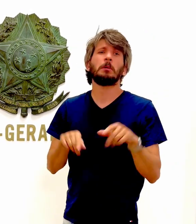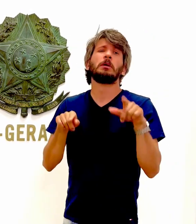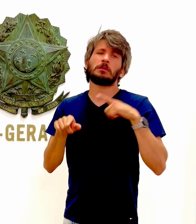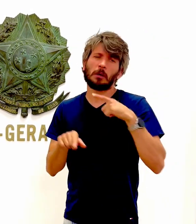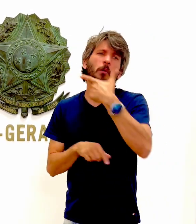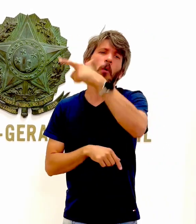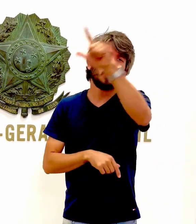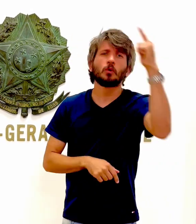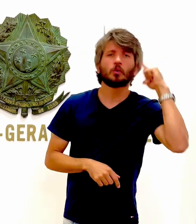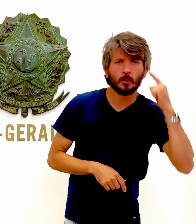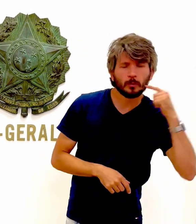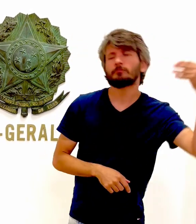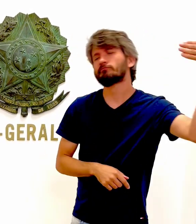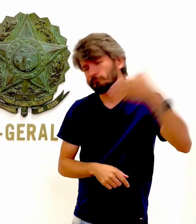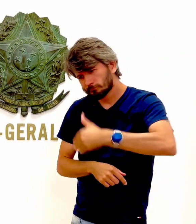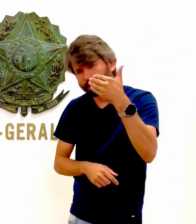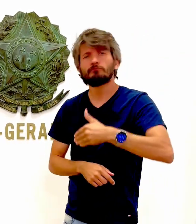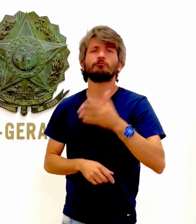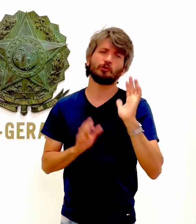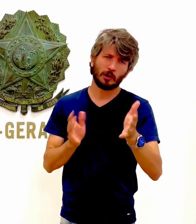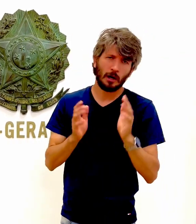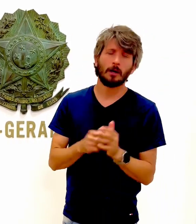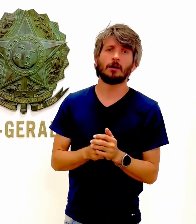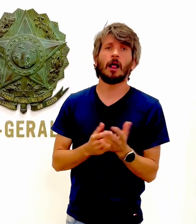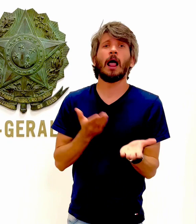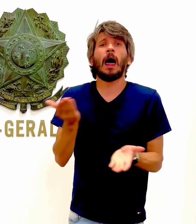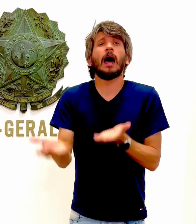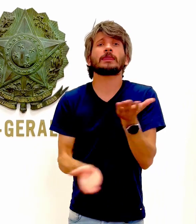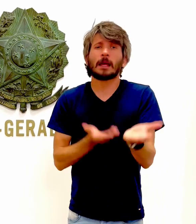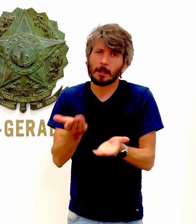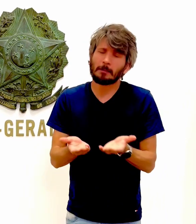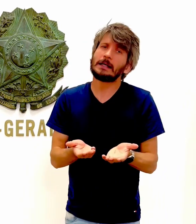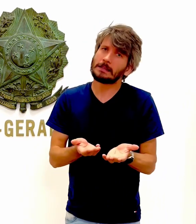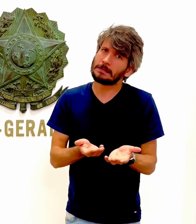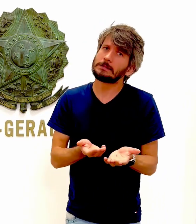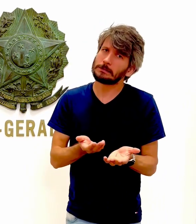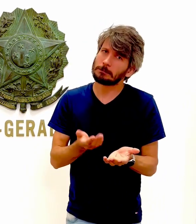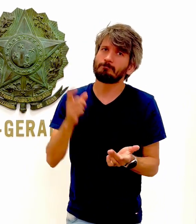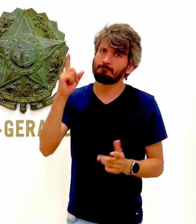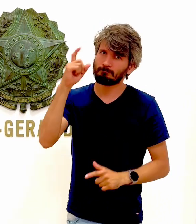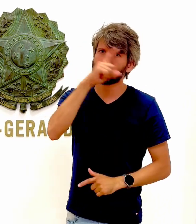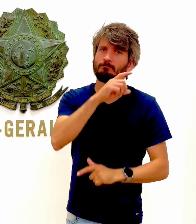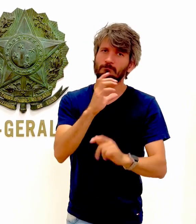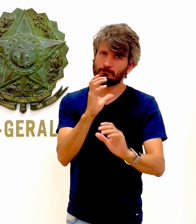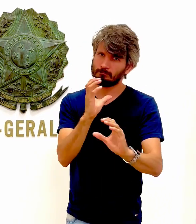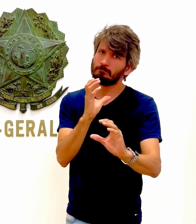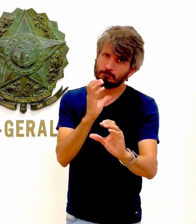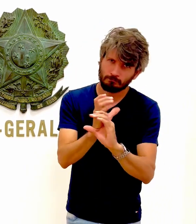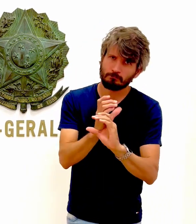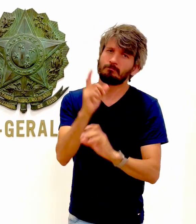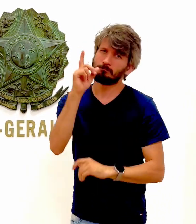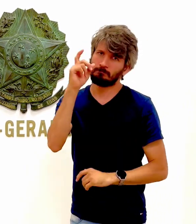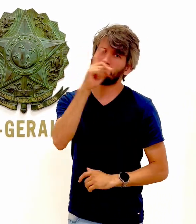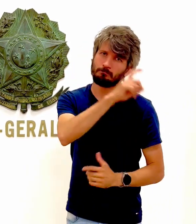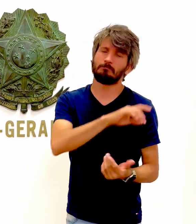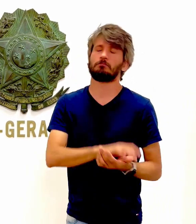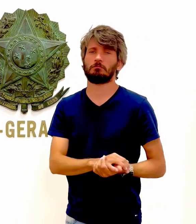Consulado Geral de Nova Iorque em outras ocasiões e que também amigos meus surdos estiveram aqui e que